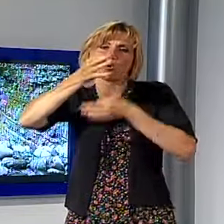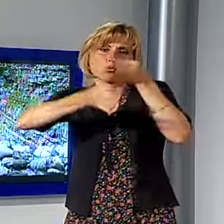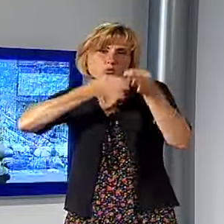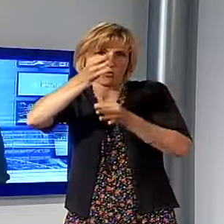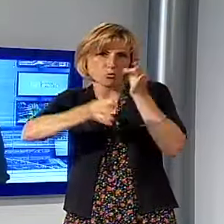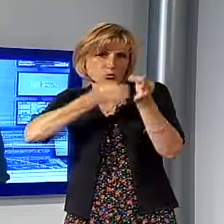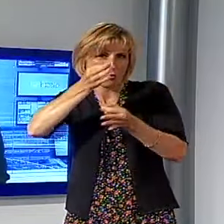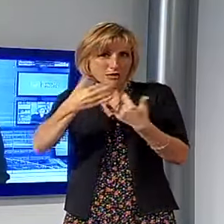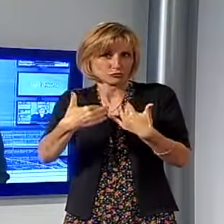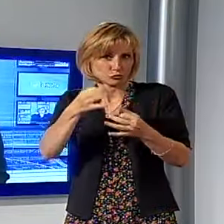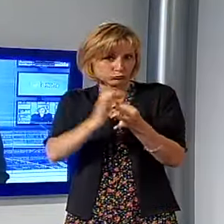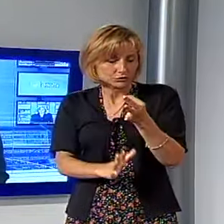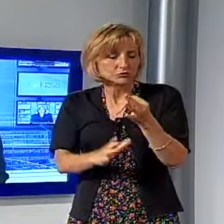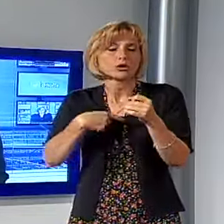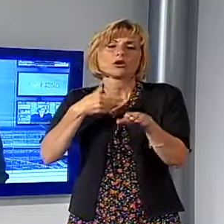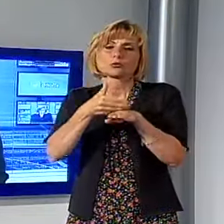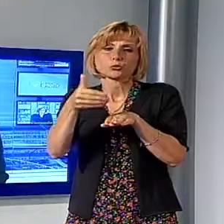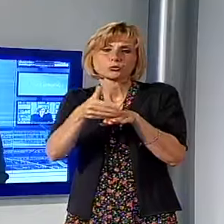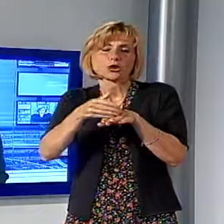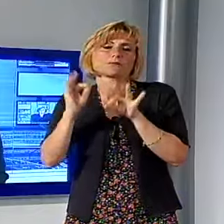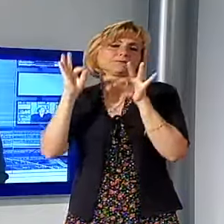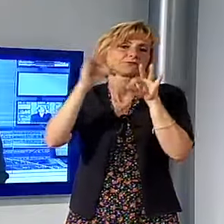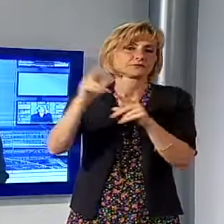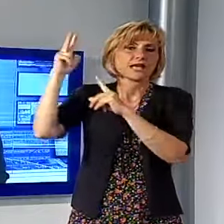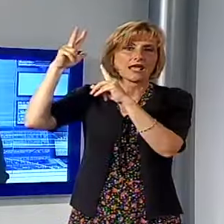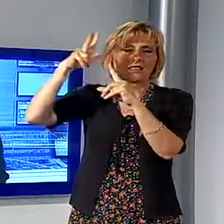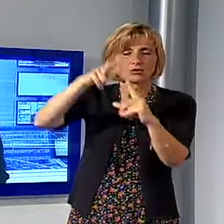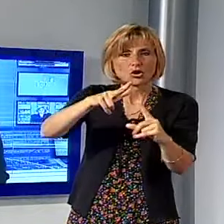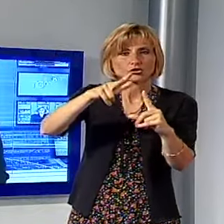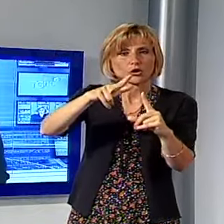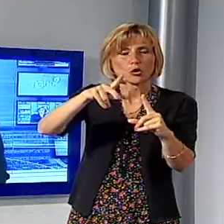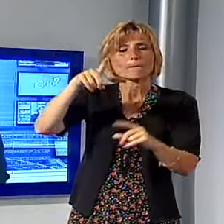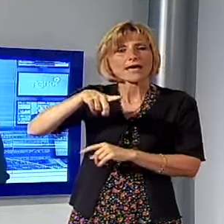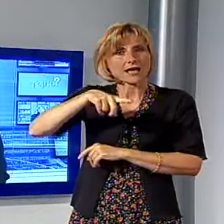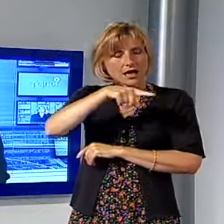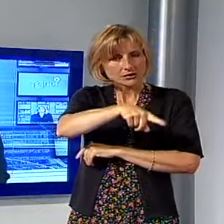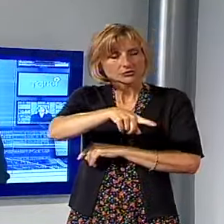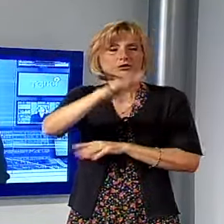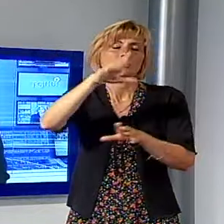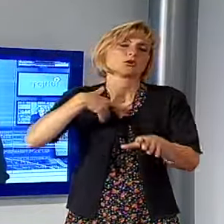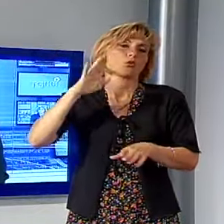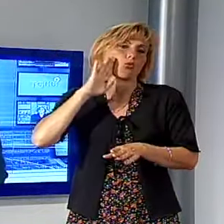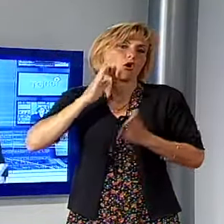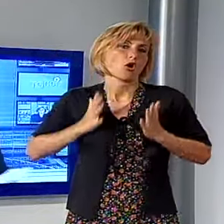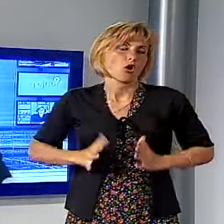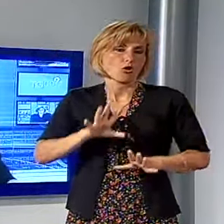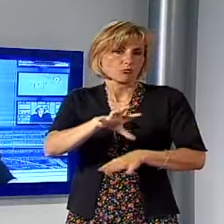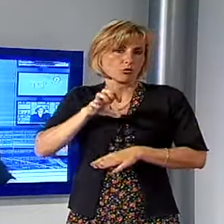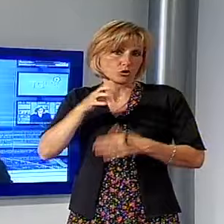Dopo poco è arrivato l'elicottero Pegaso con una squadra del soccorso che ha recuperato l'escursionista.